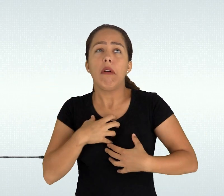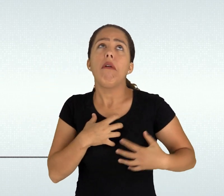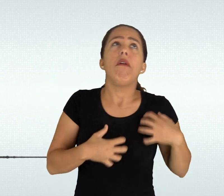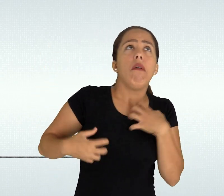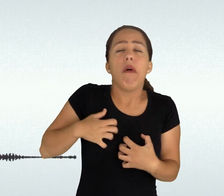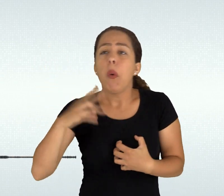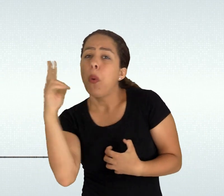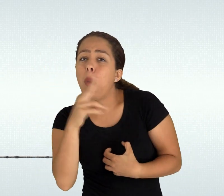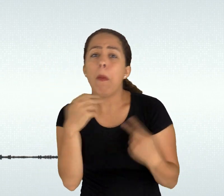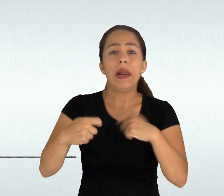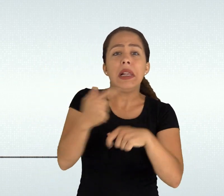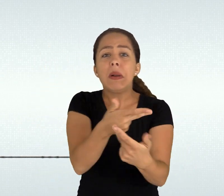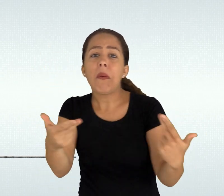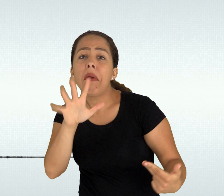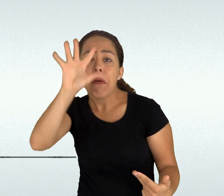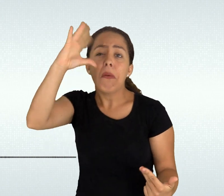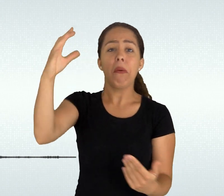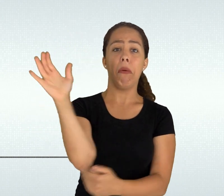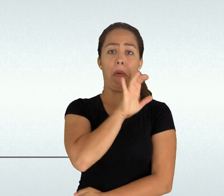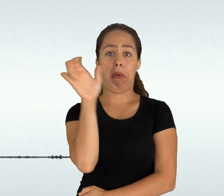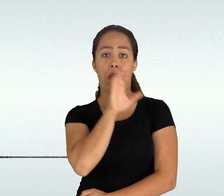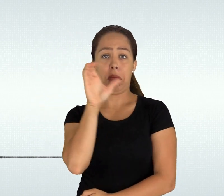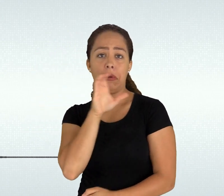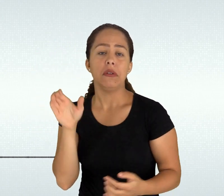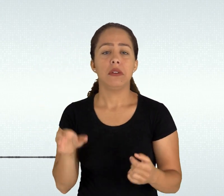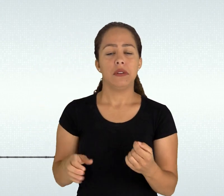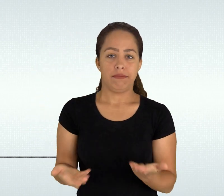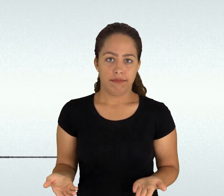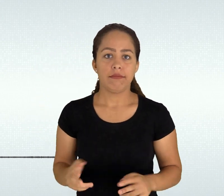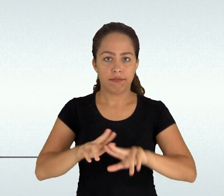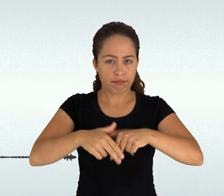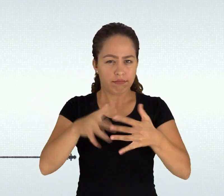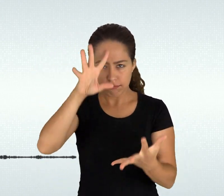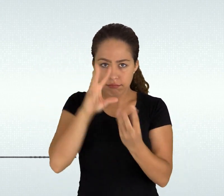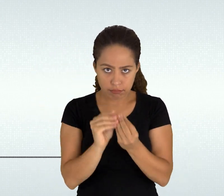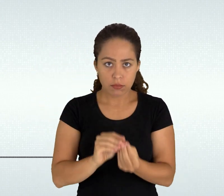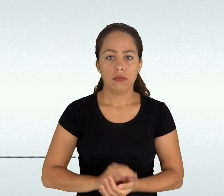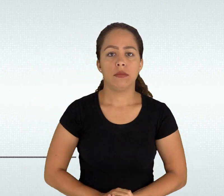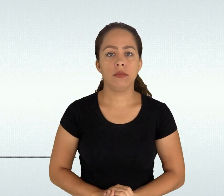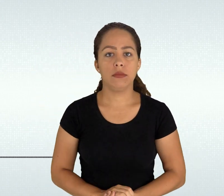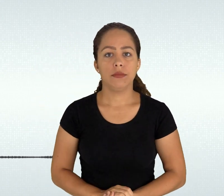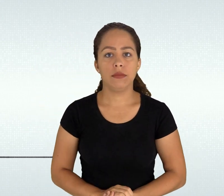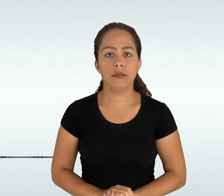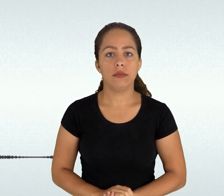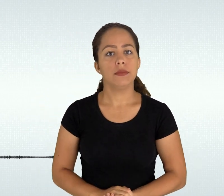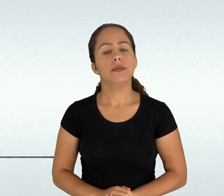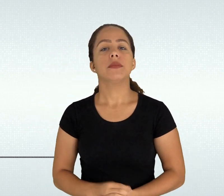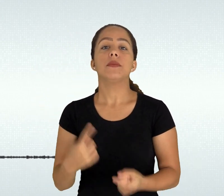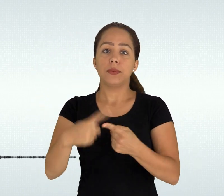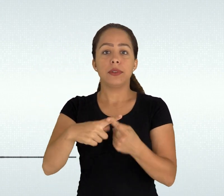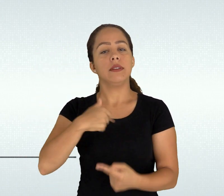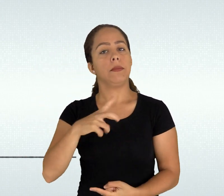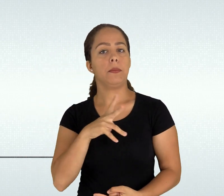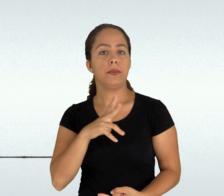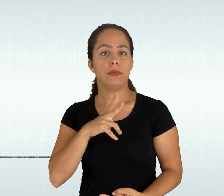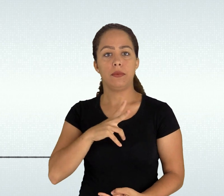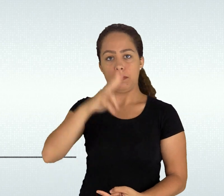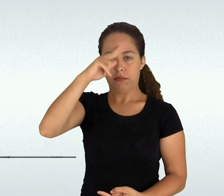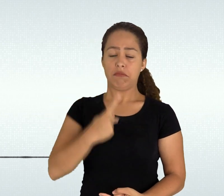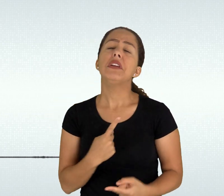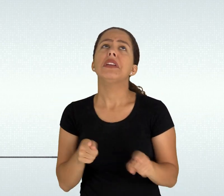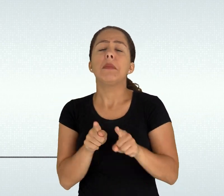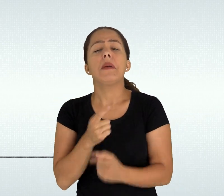trabalho é a primeira mediação entre o homem e a realidade material e social Ele também se constitui como